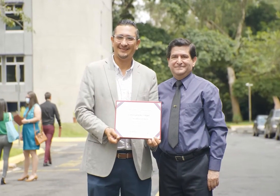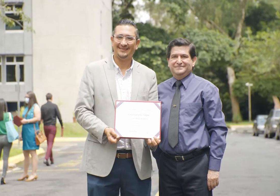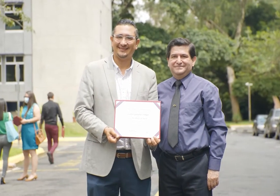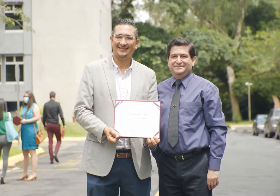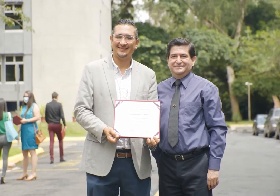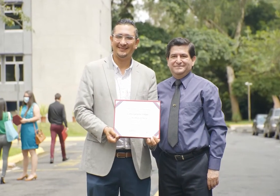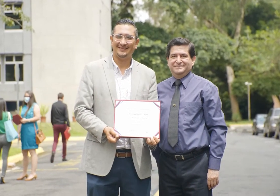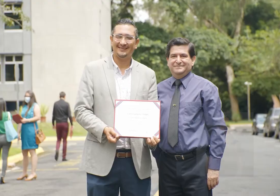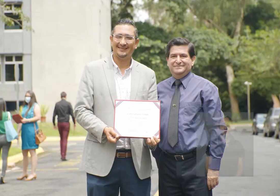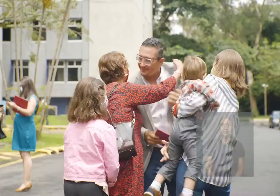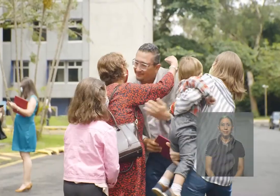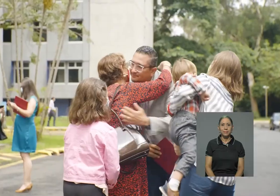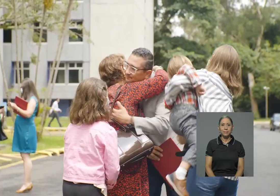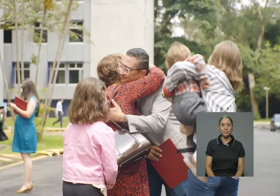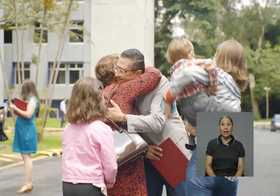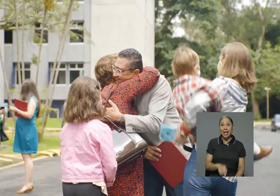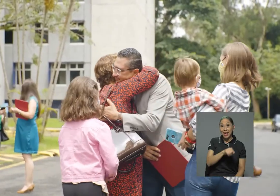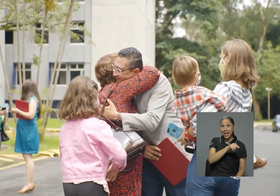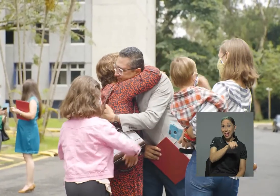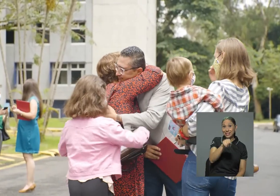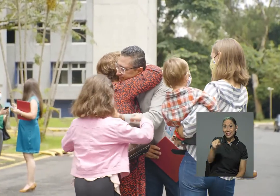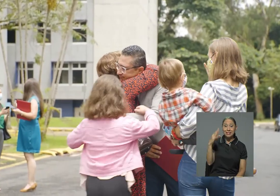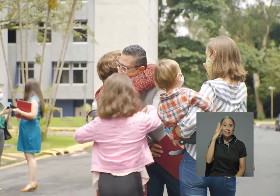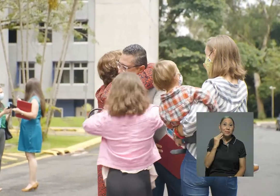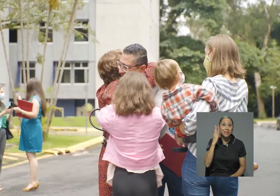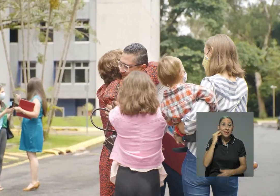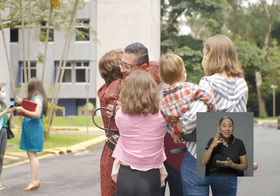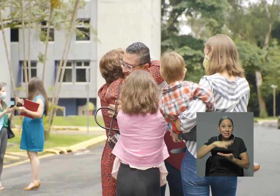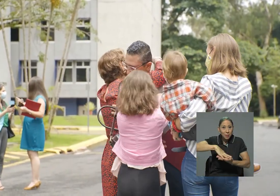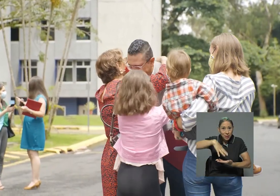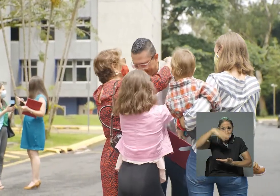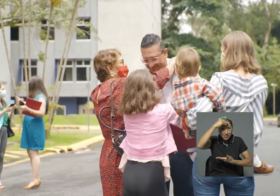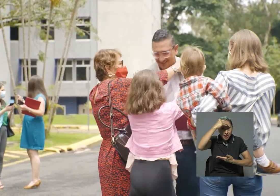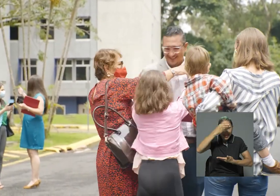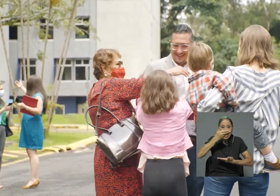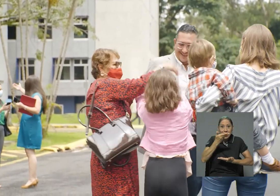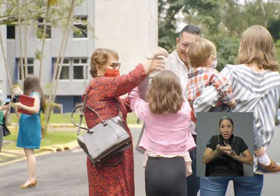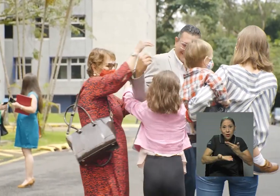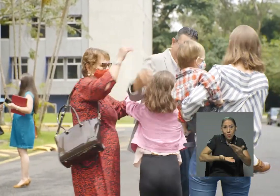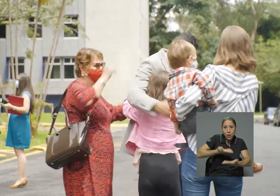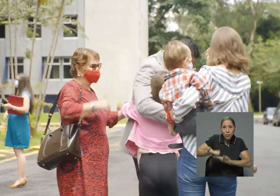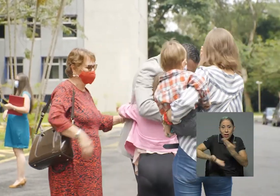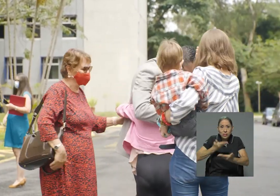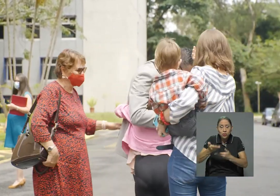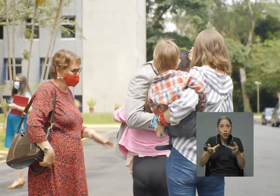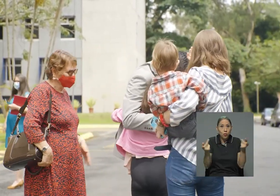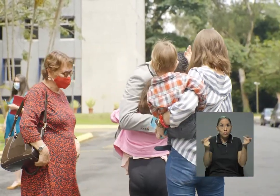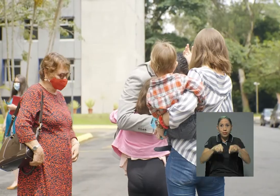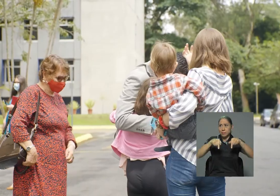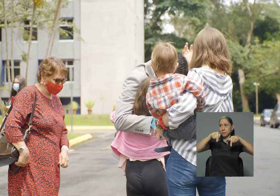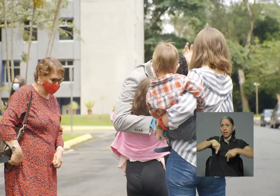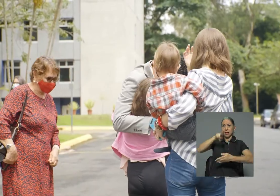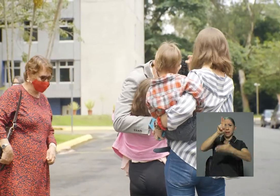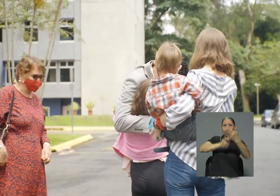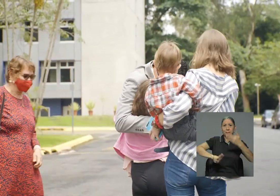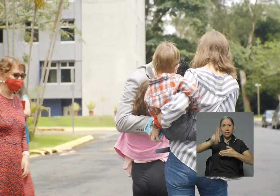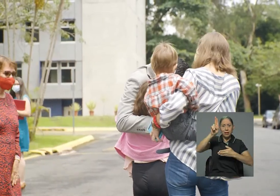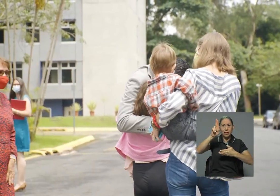éxito. Estas experiencias de aprendizaje y colaboración generadas en el alma mater, construyen lazos,